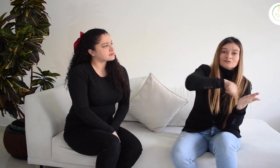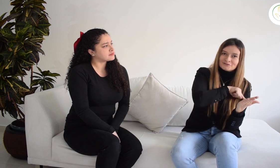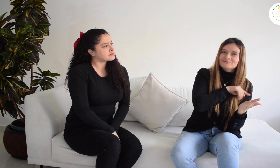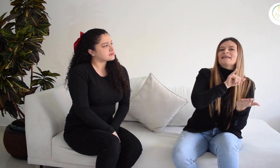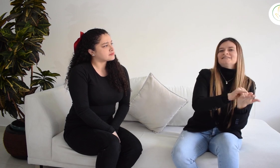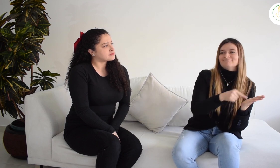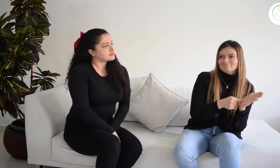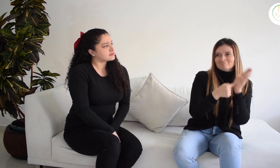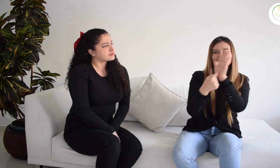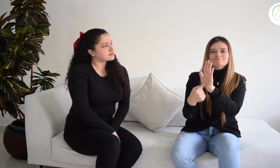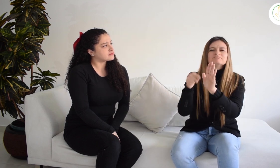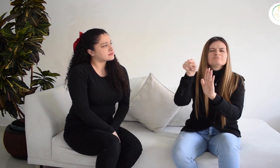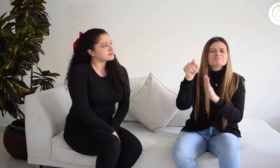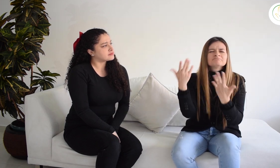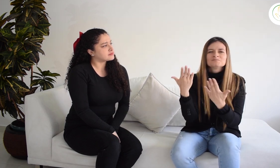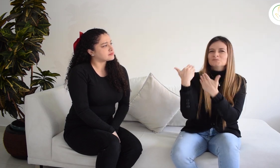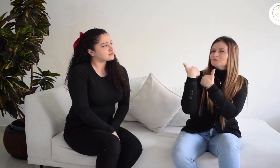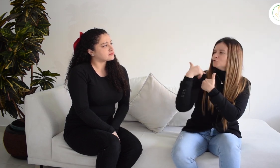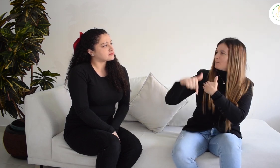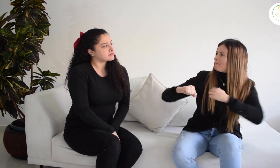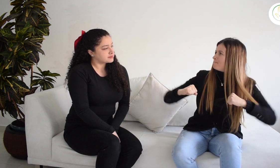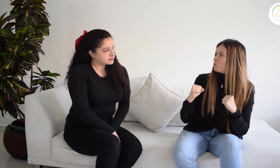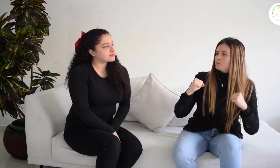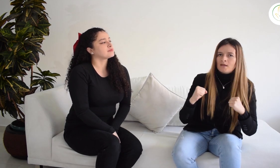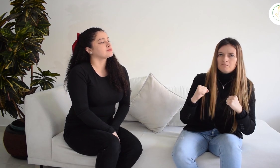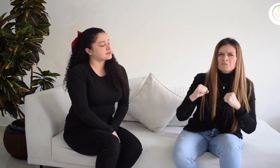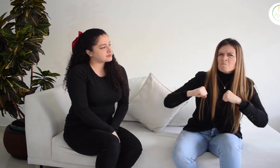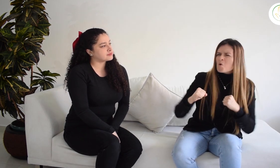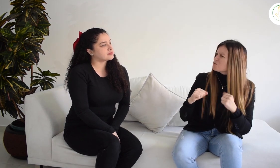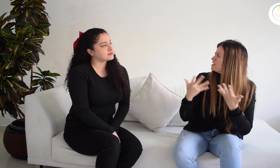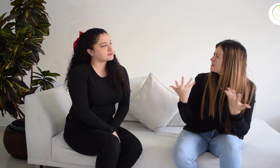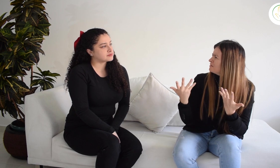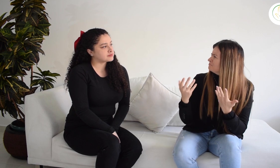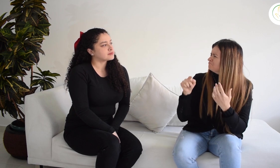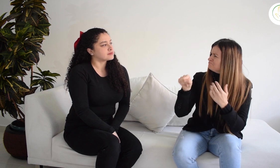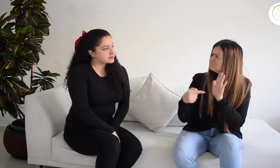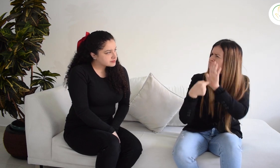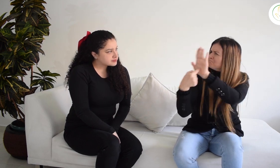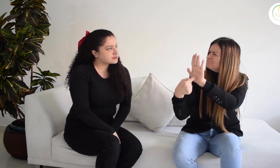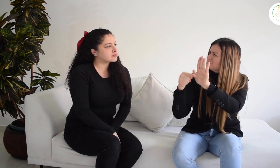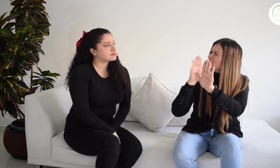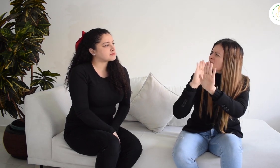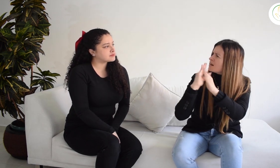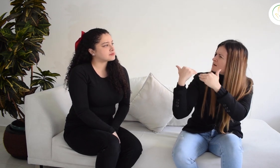Bogotá. Pero, antes de continuar, ¿quiénes son ellos? ¿Con quiénes dialogamos en la reunión que mencionaste, Paula?